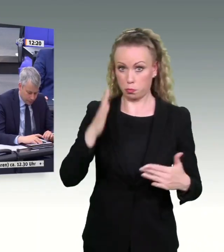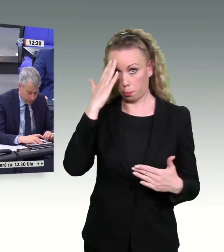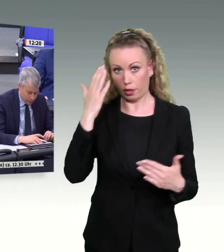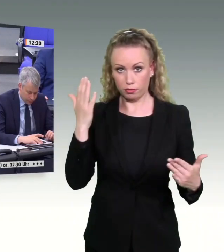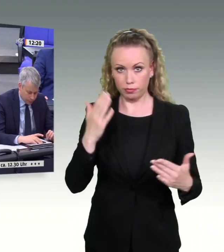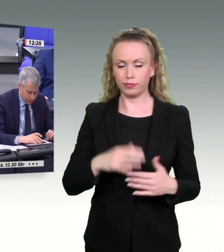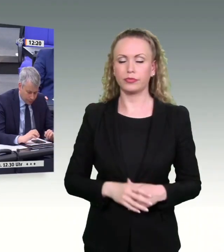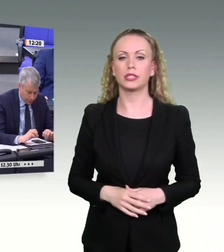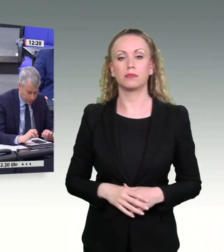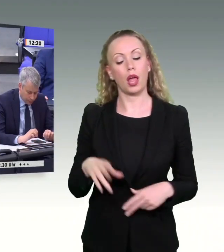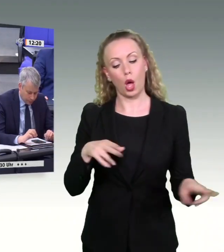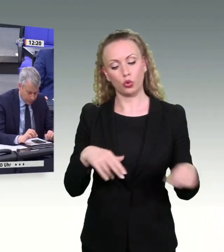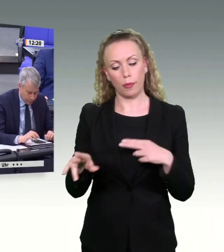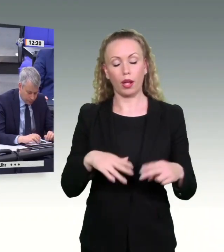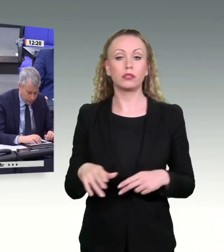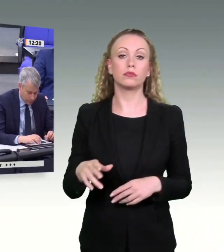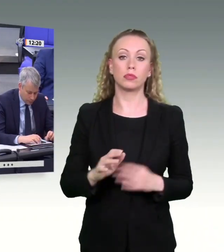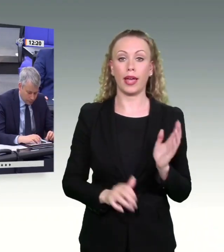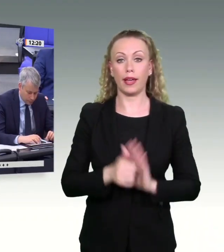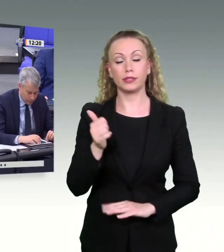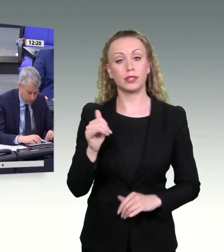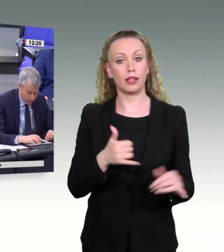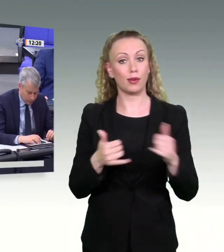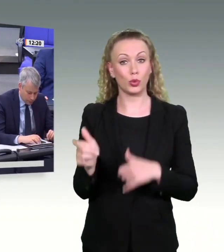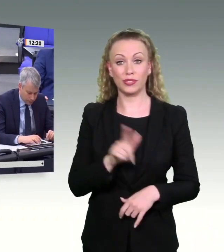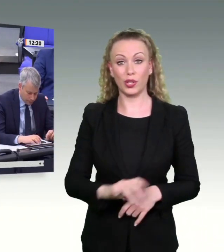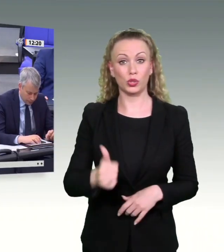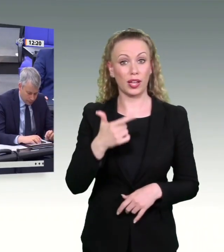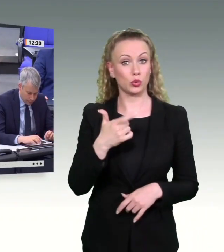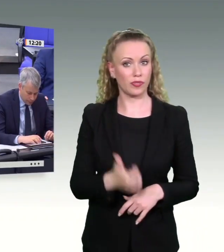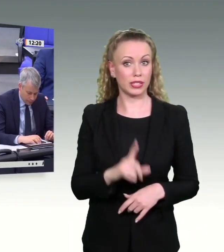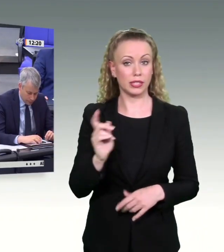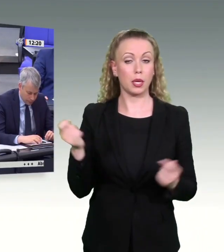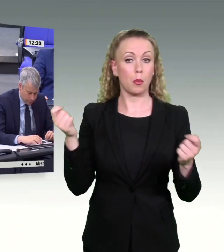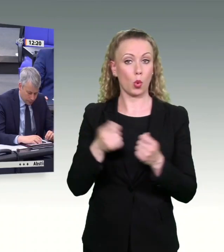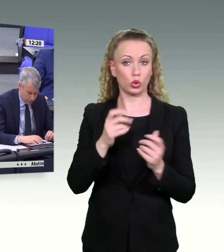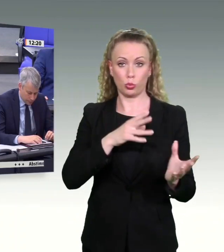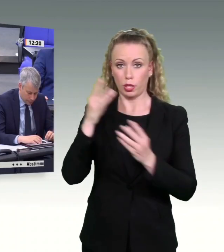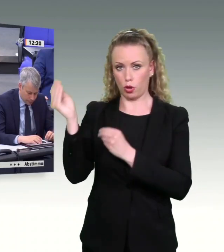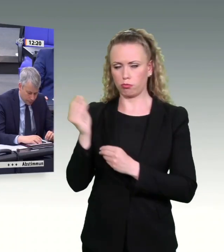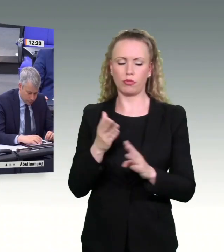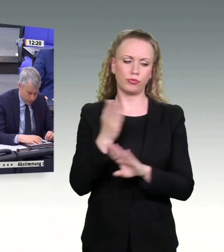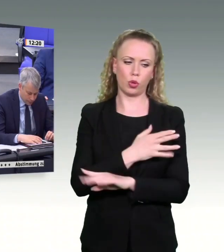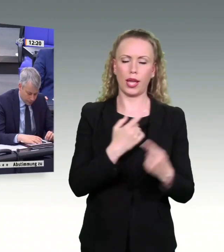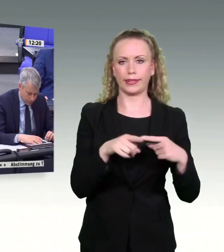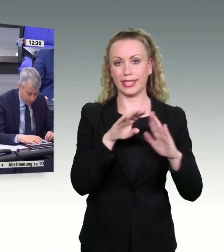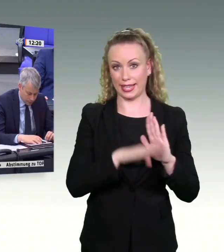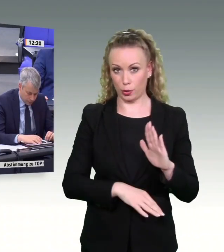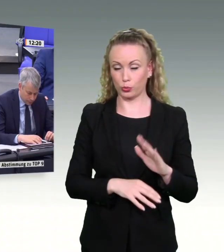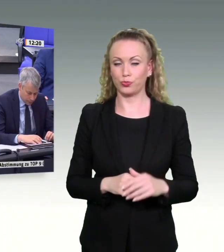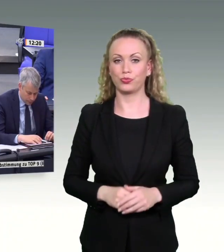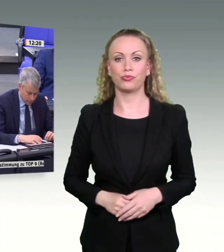dem 1. Januar 2021 auf den Bund übergegangen sind. Sie kennen sicherlich aus der